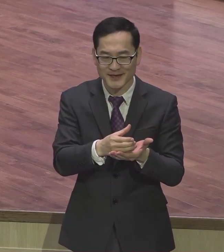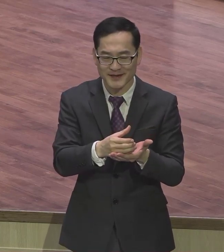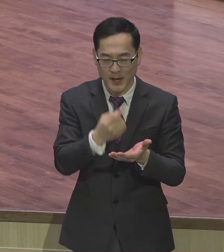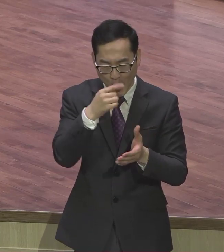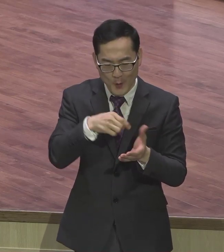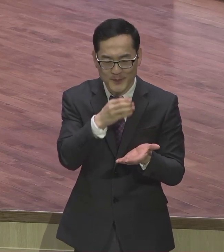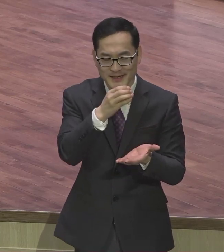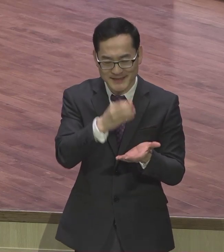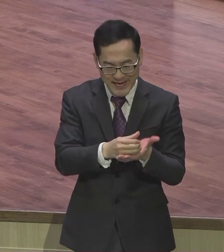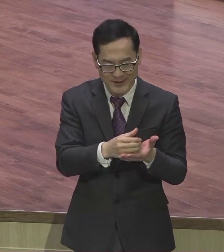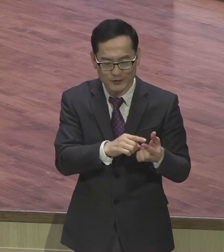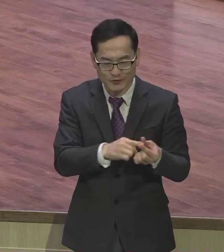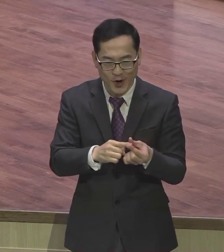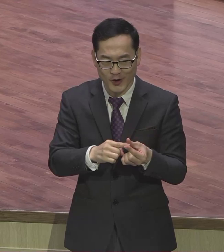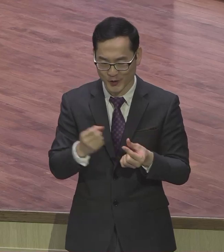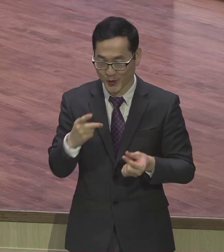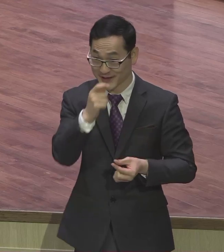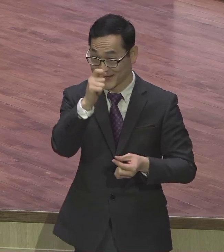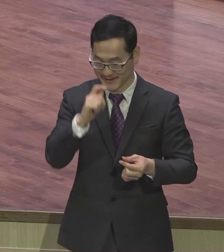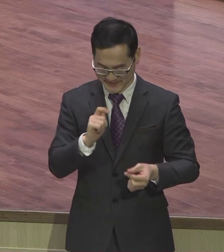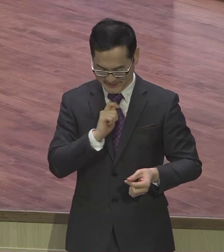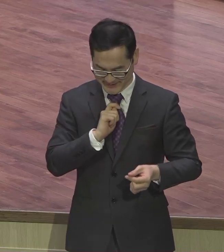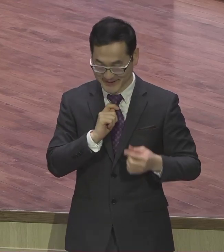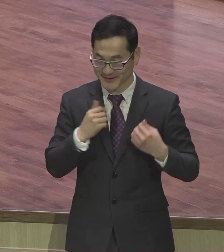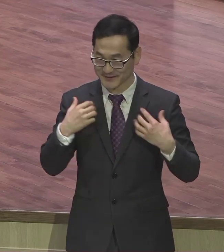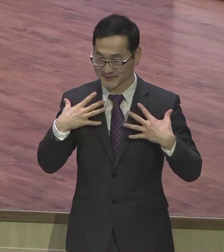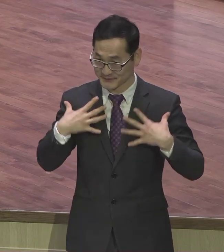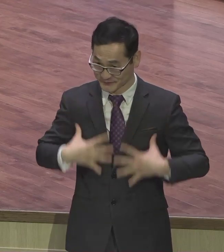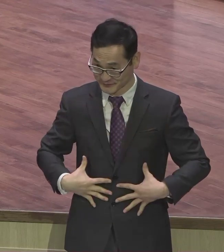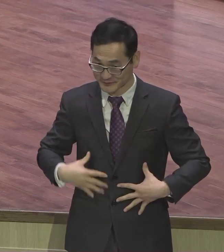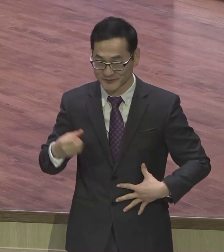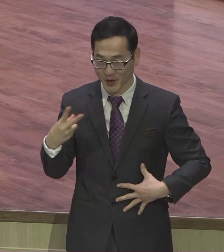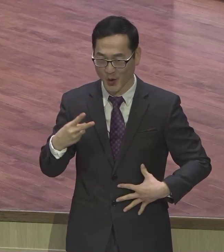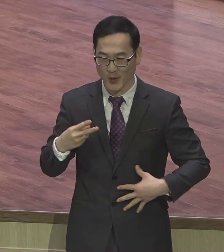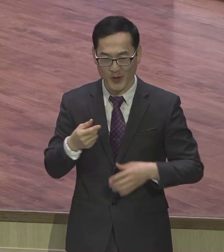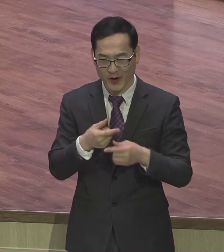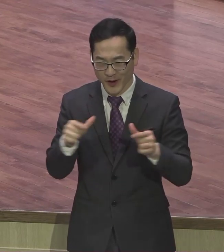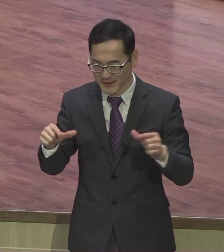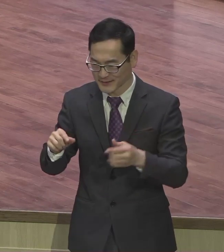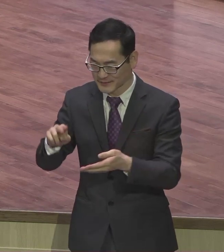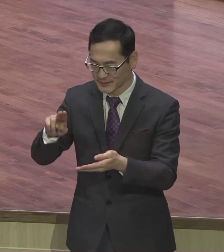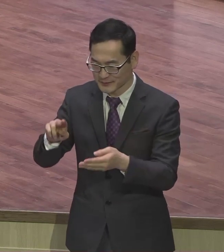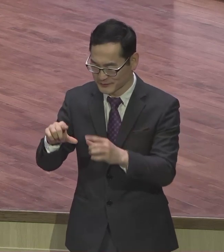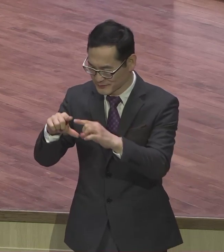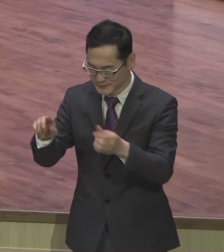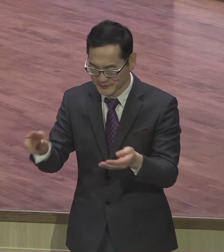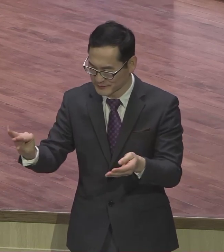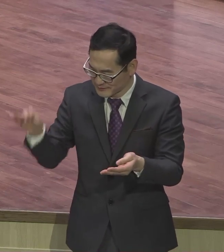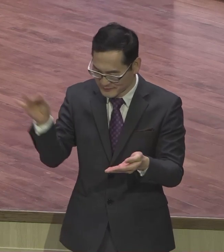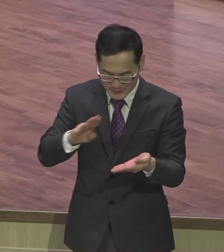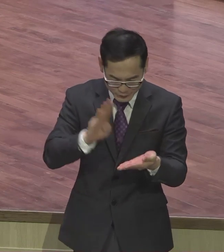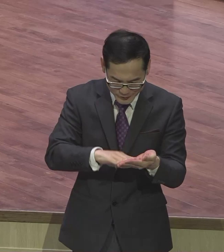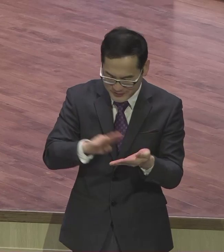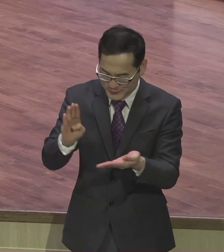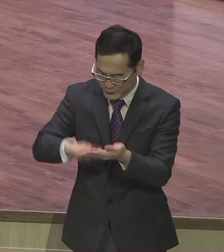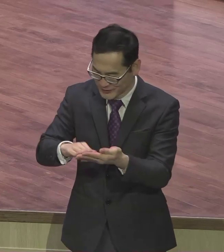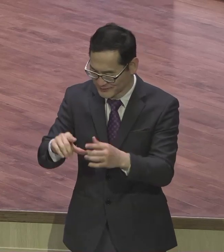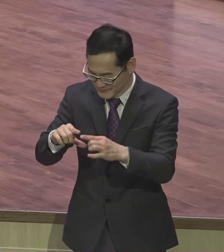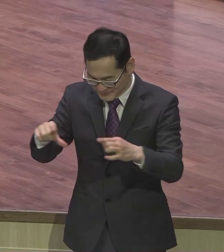티사츠라든가 또 이런 각종 스티커에다가 자주 사용하는 그런